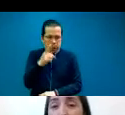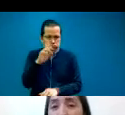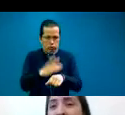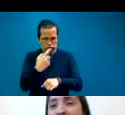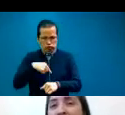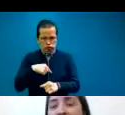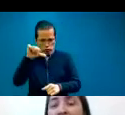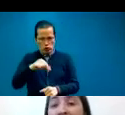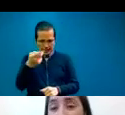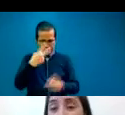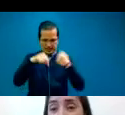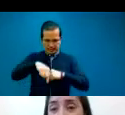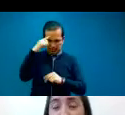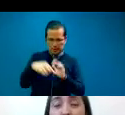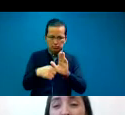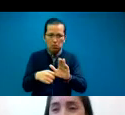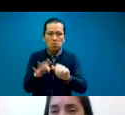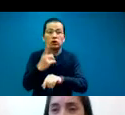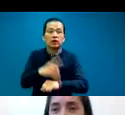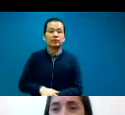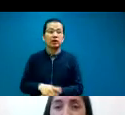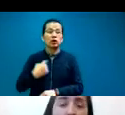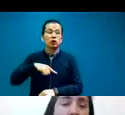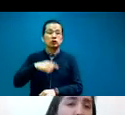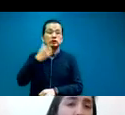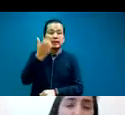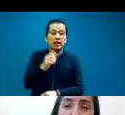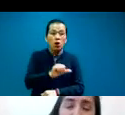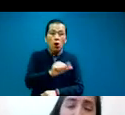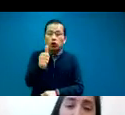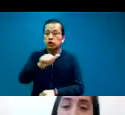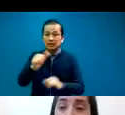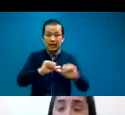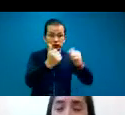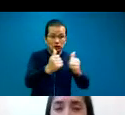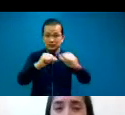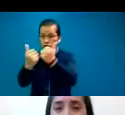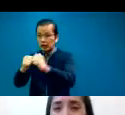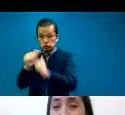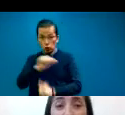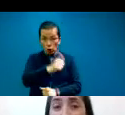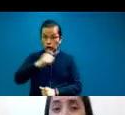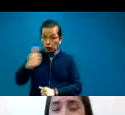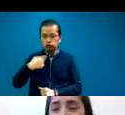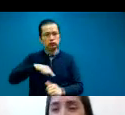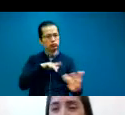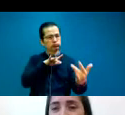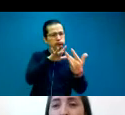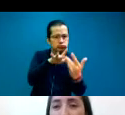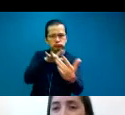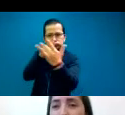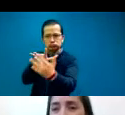poder establecer lazos con otras instituciones, con otras asociaciones de intérpretes de otras lenguas